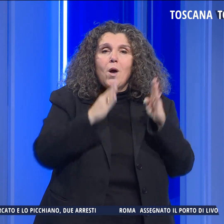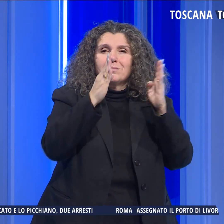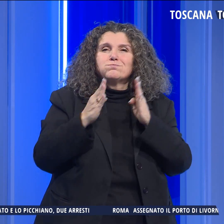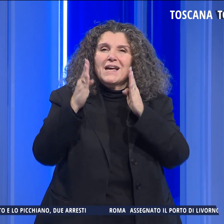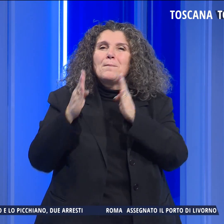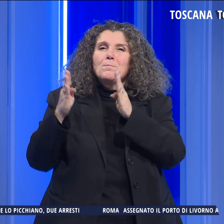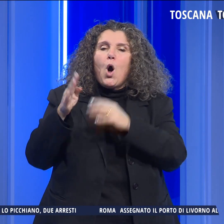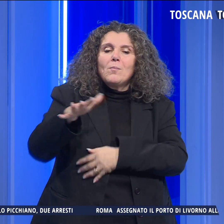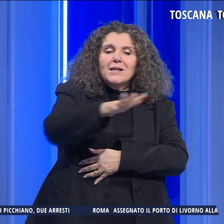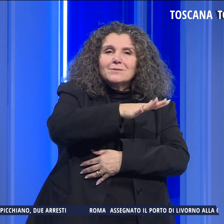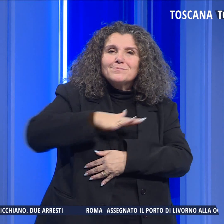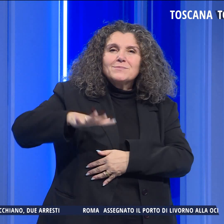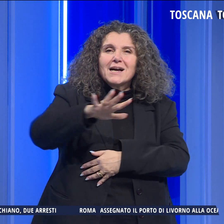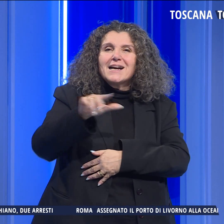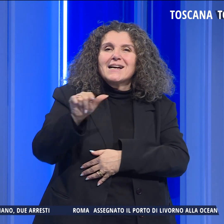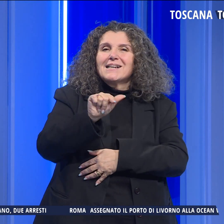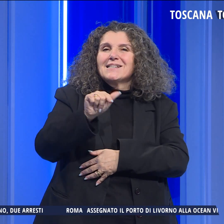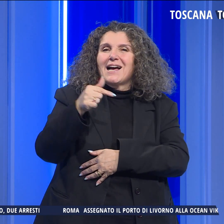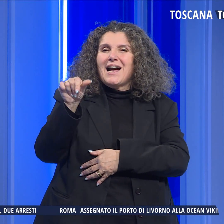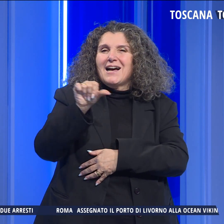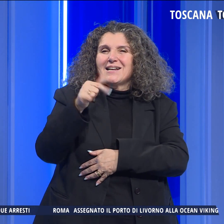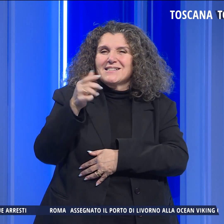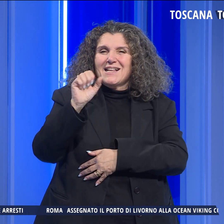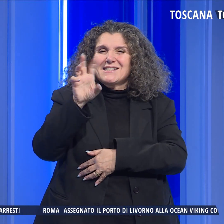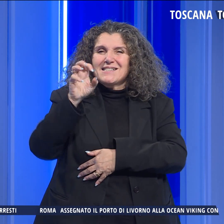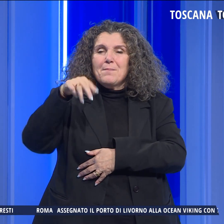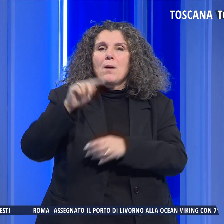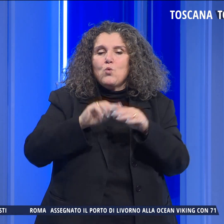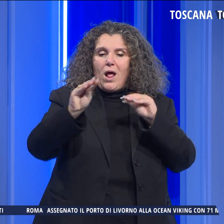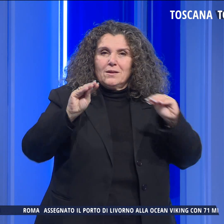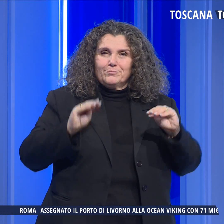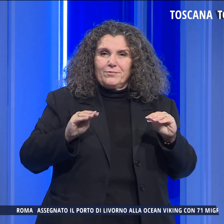situati nel capoluogo Stazzema e in alcune frazioni.